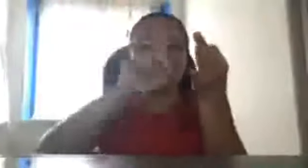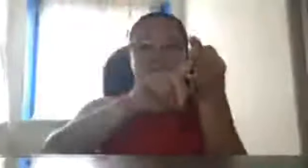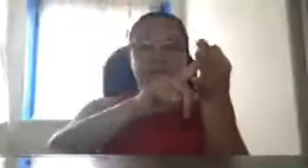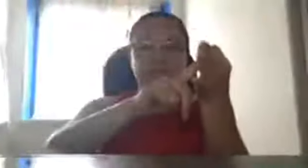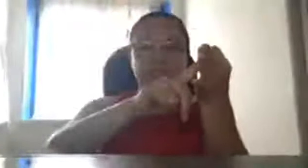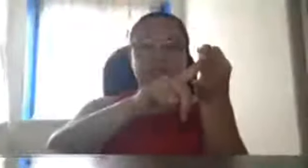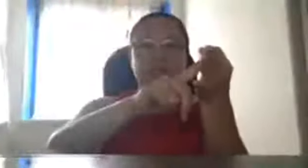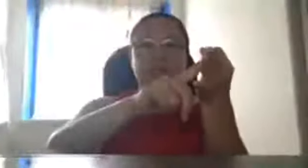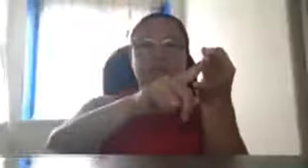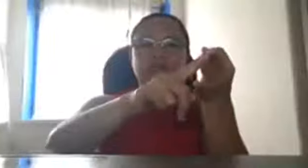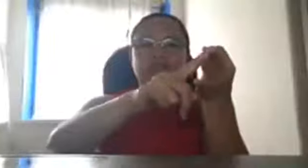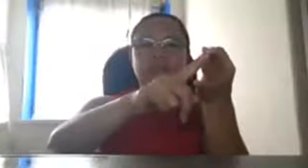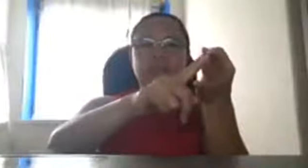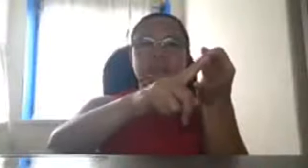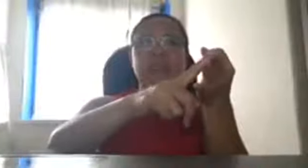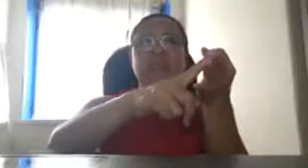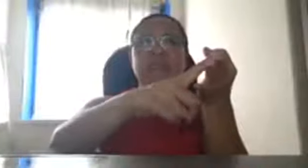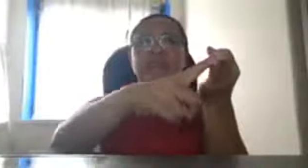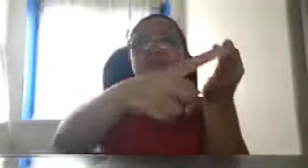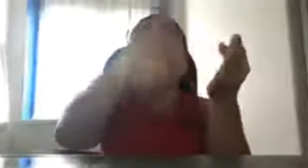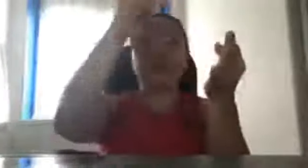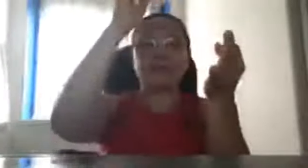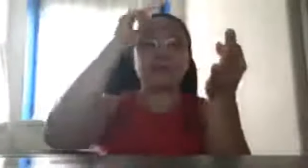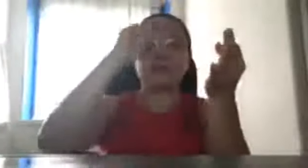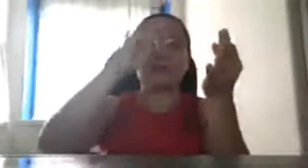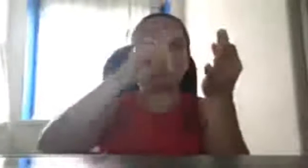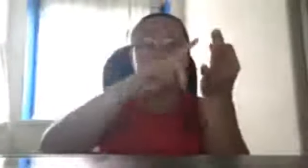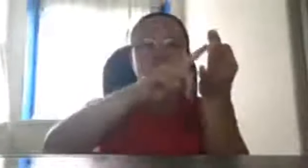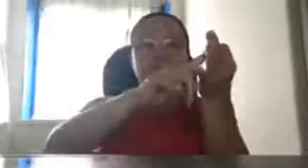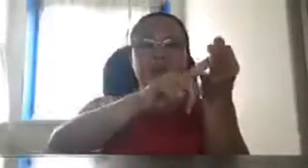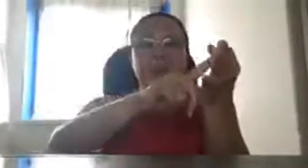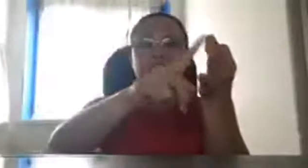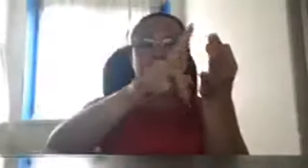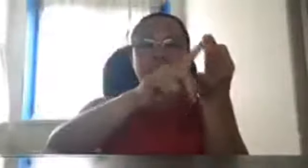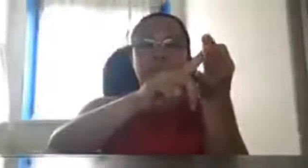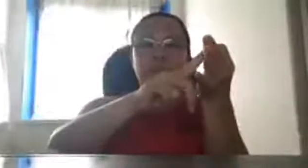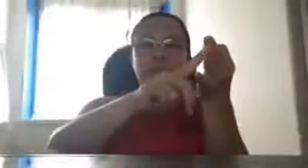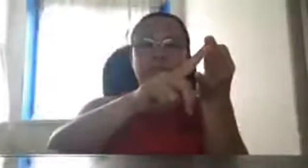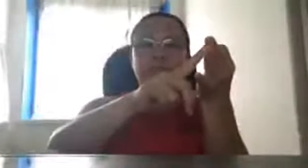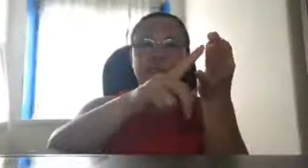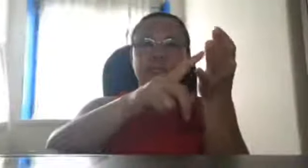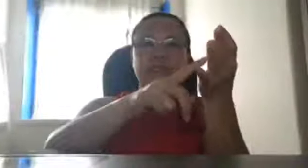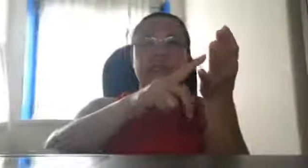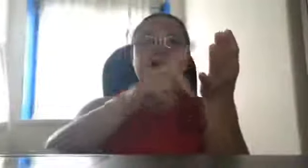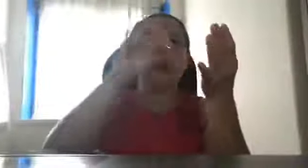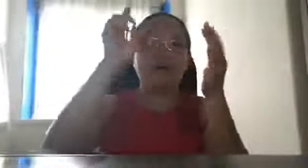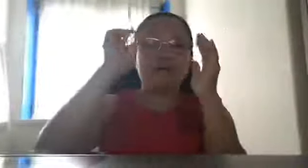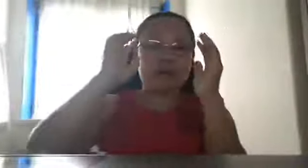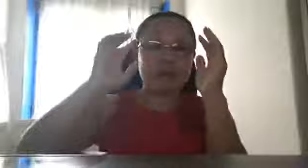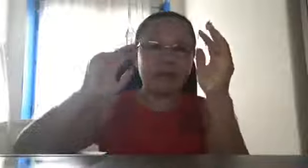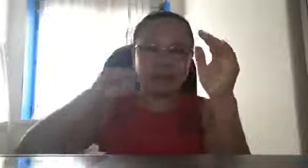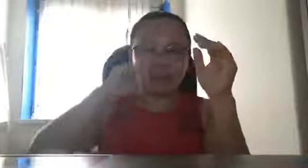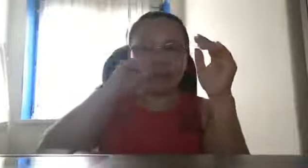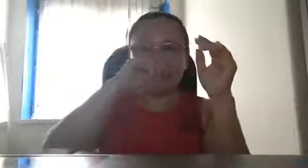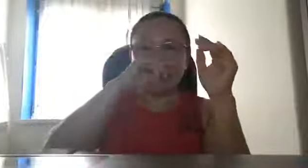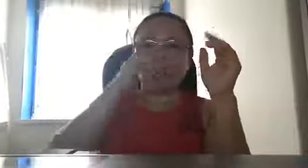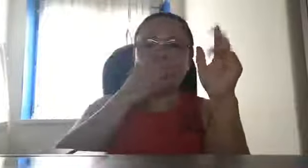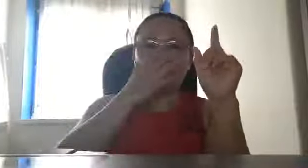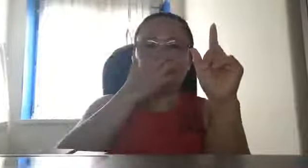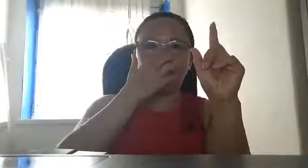mga congressman ganun din e pinapangtos to sa MPA or mga binubulsa nila mahal na Pangulo ito lang po